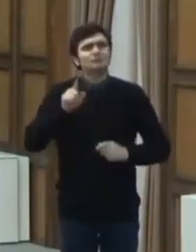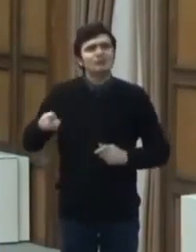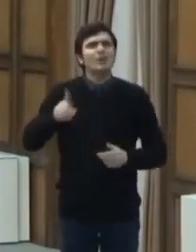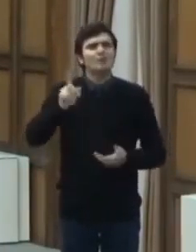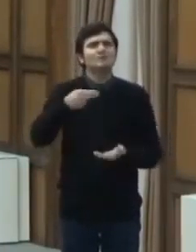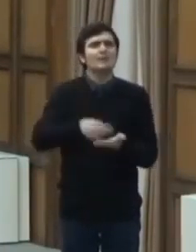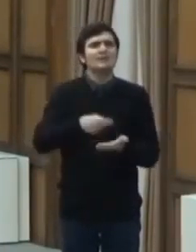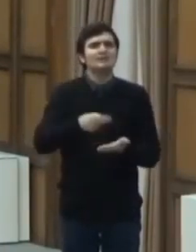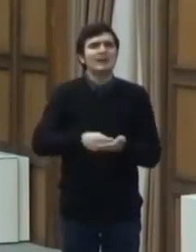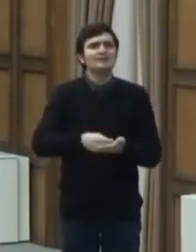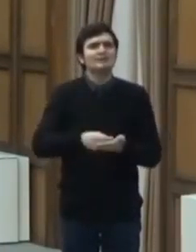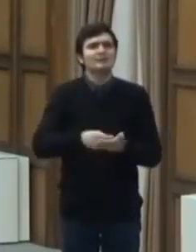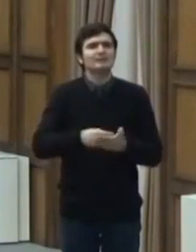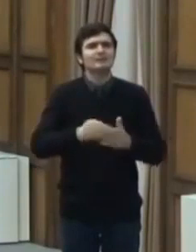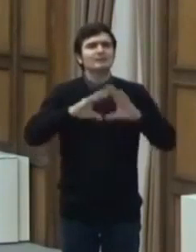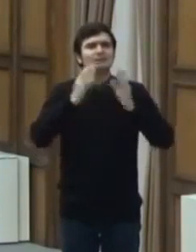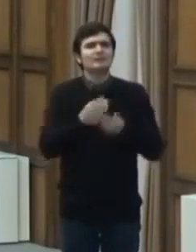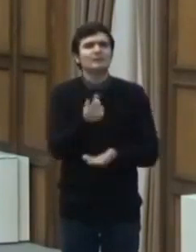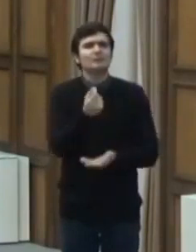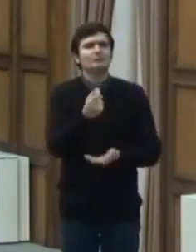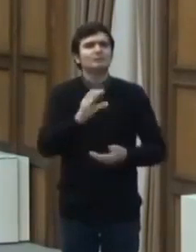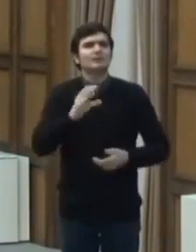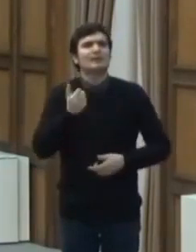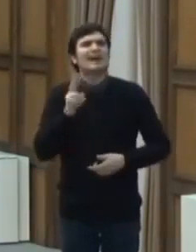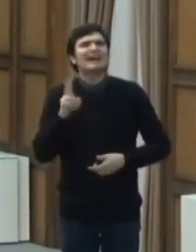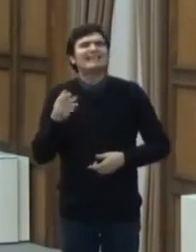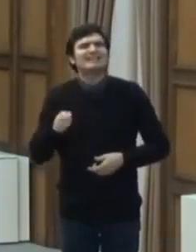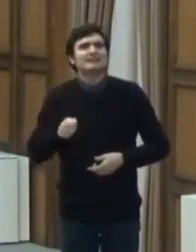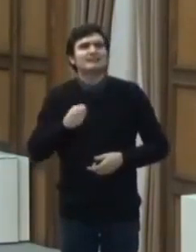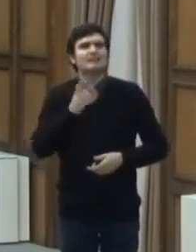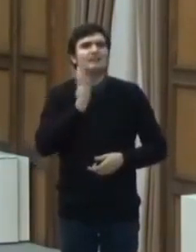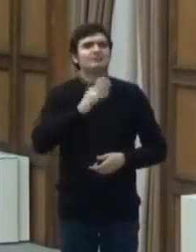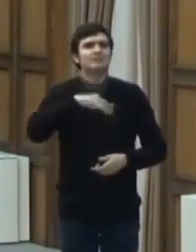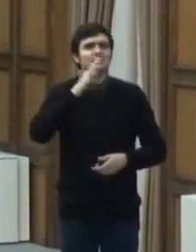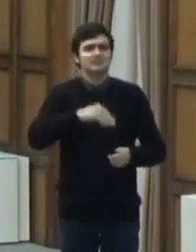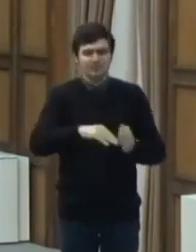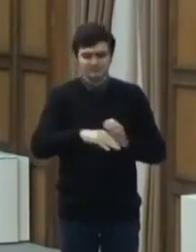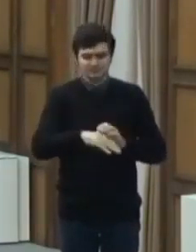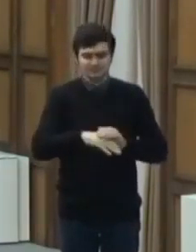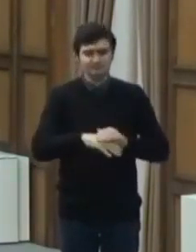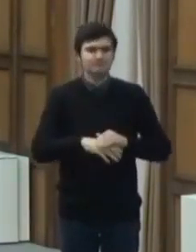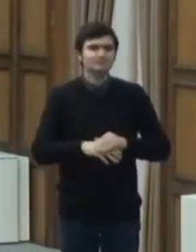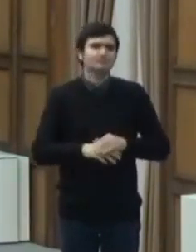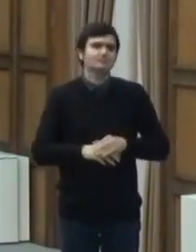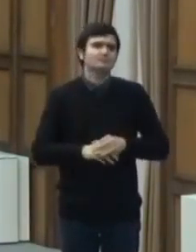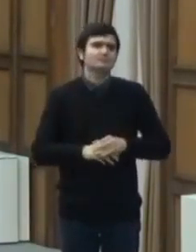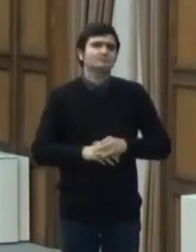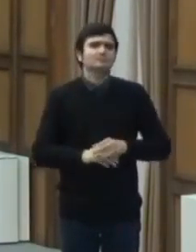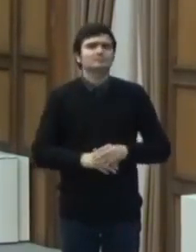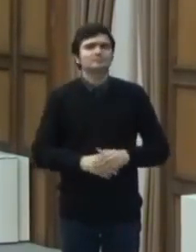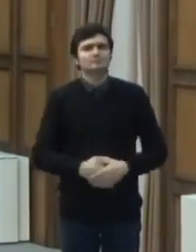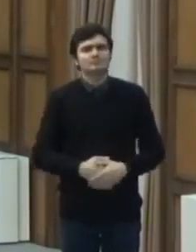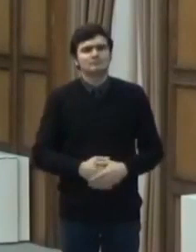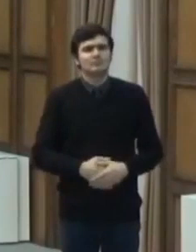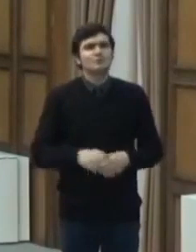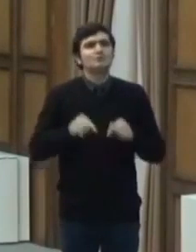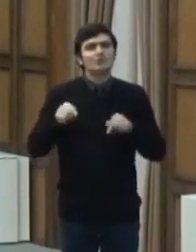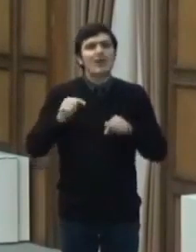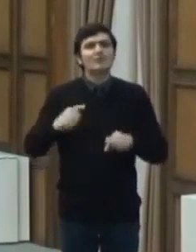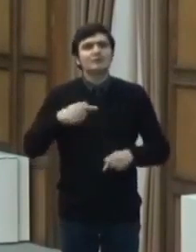costurile carantinei pentru 14 zile, care este durata carantinei respective. Există și aici unele